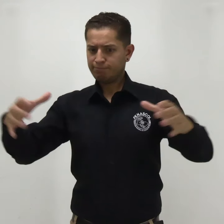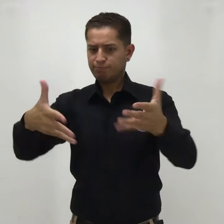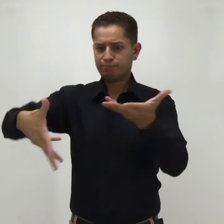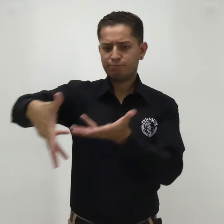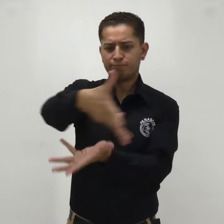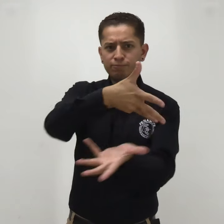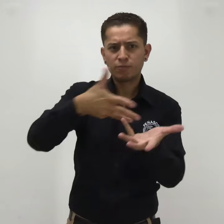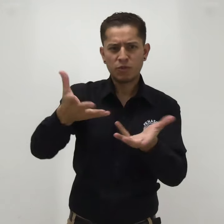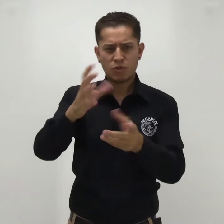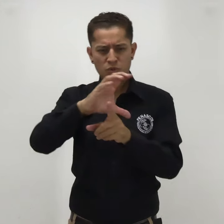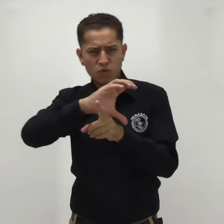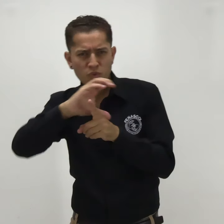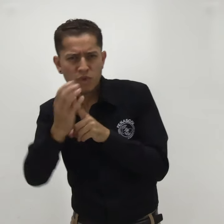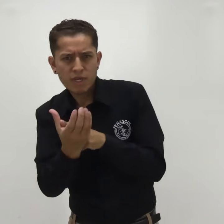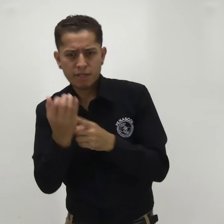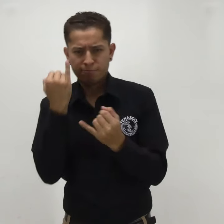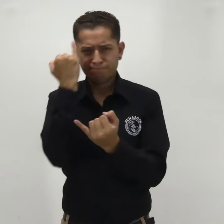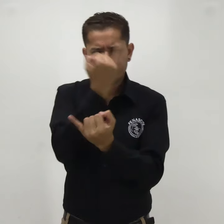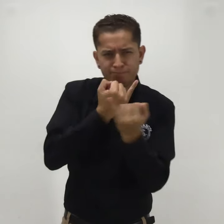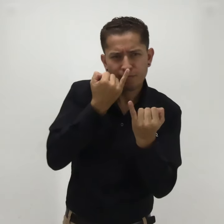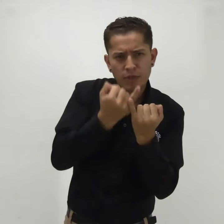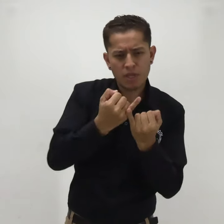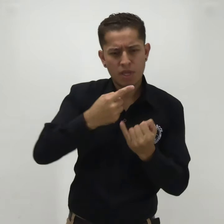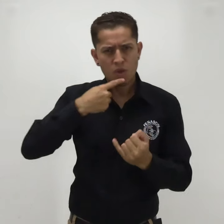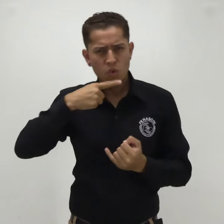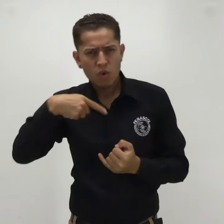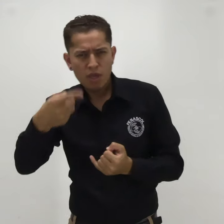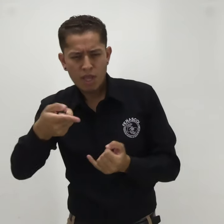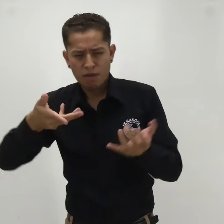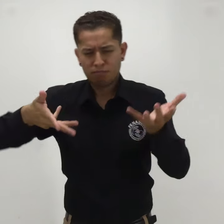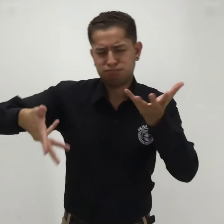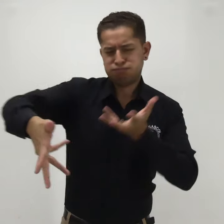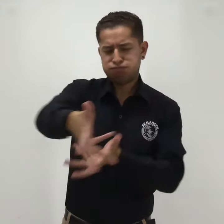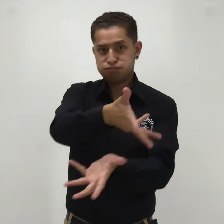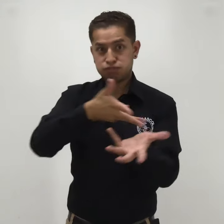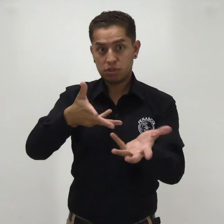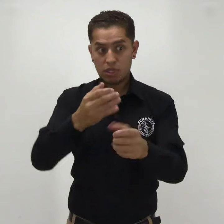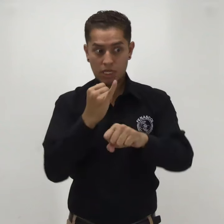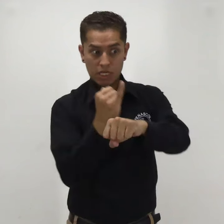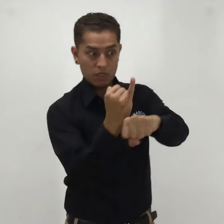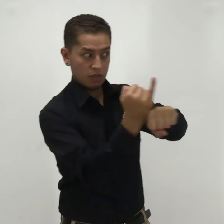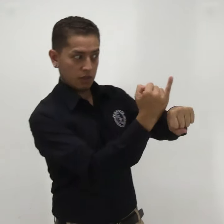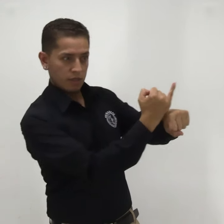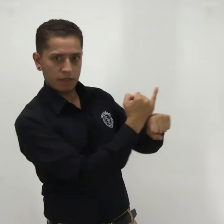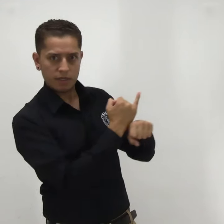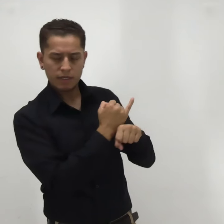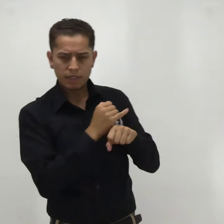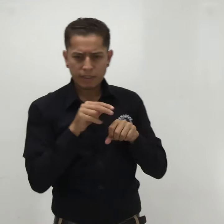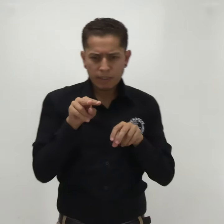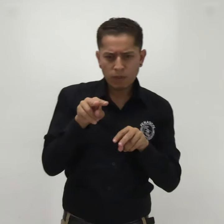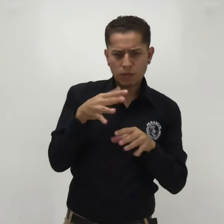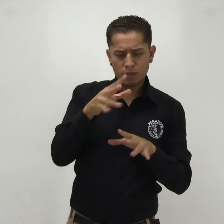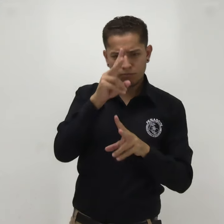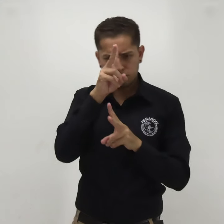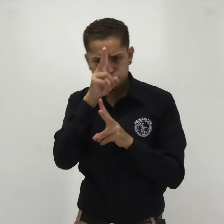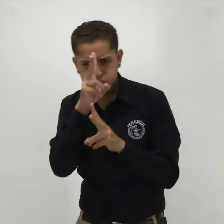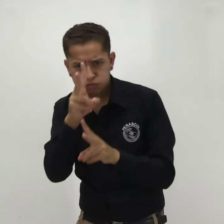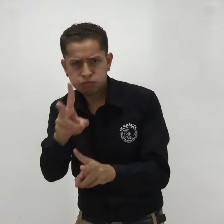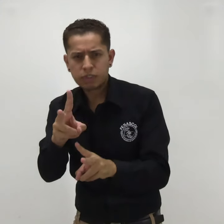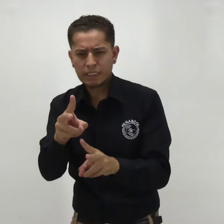defensa de los derechos es la razón de ser de la Federación. Motivamos la conversación dentro